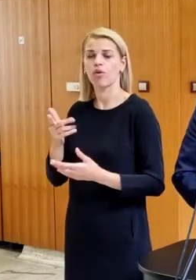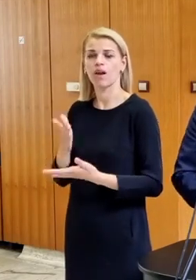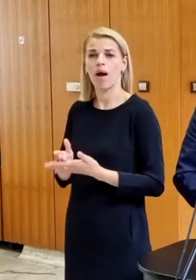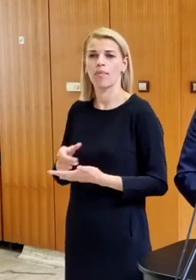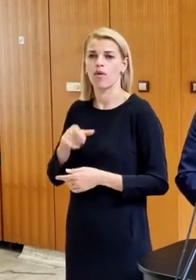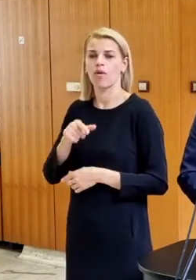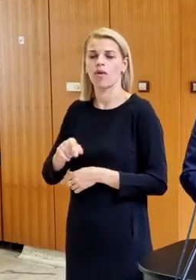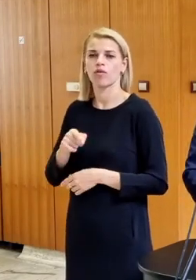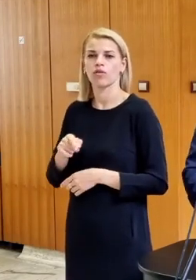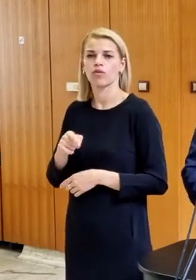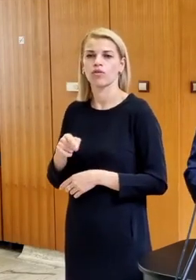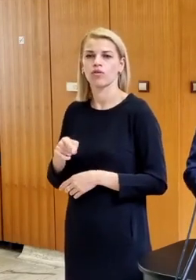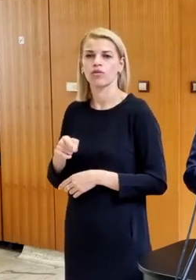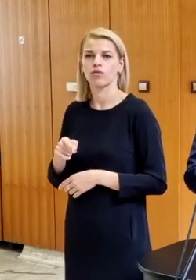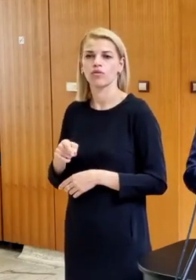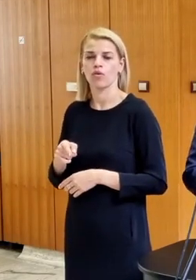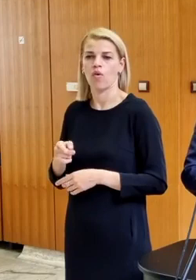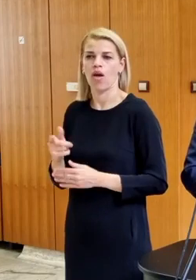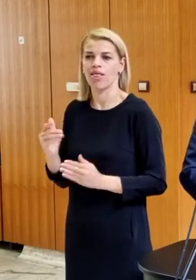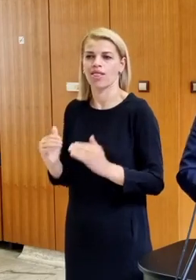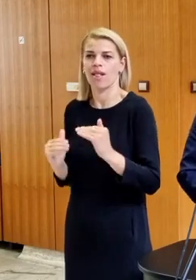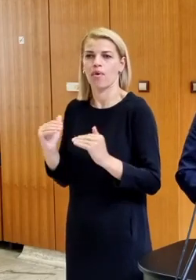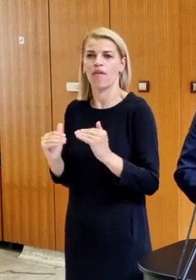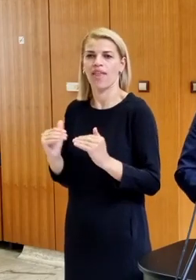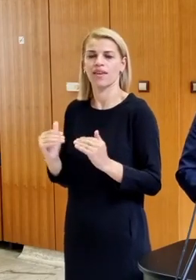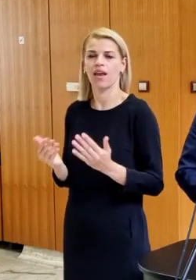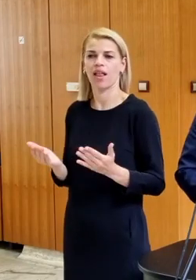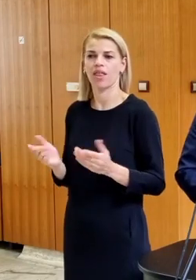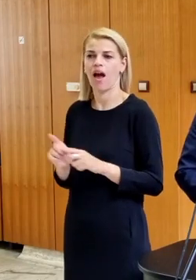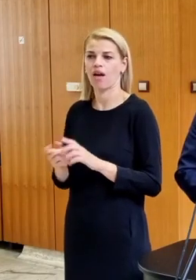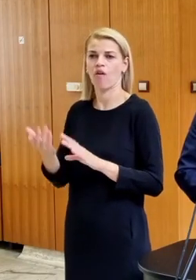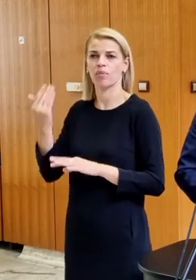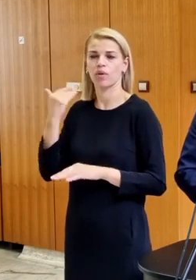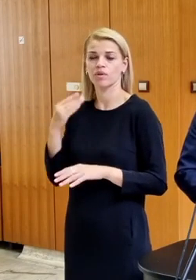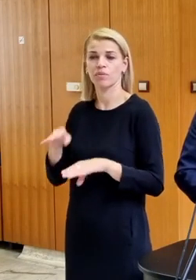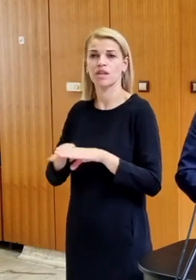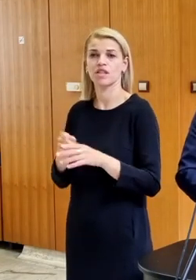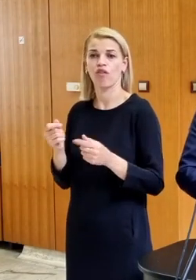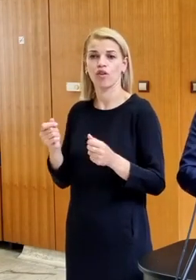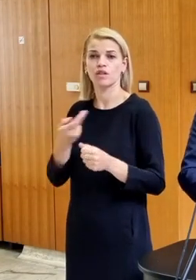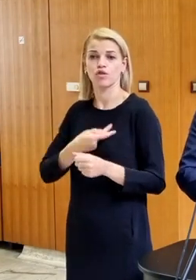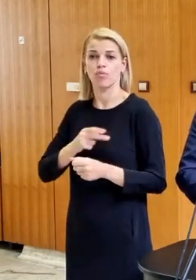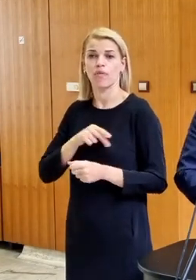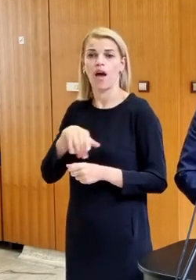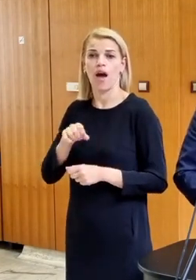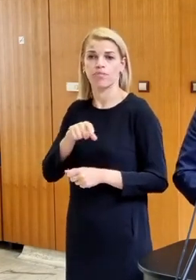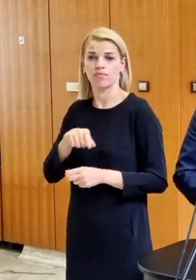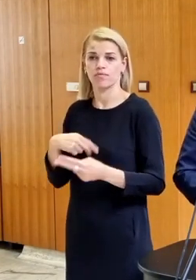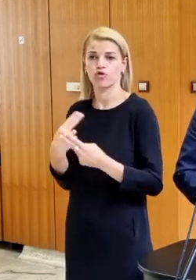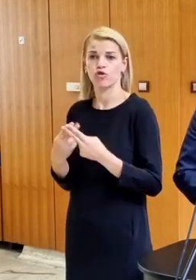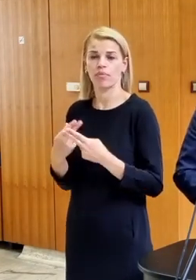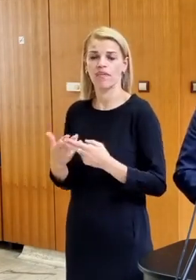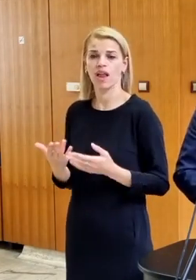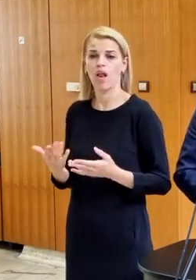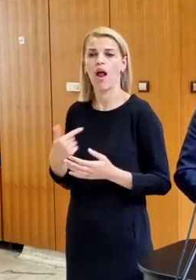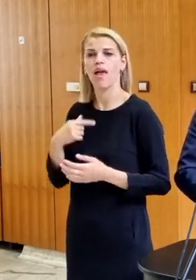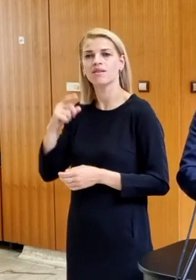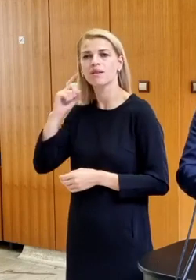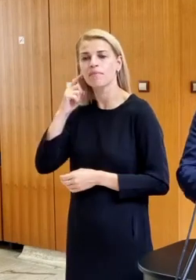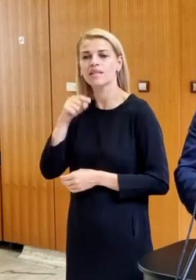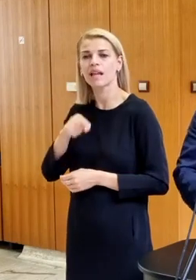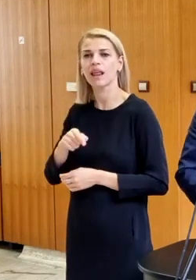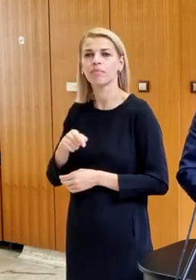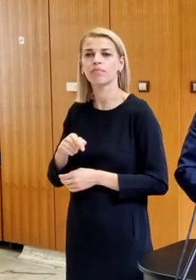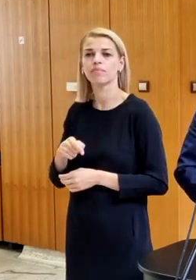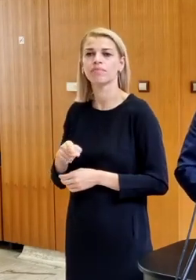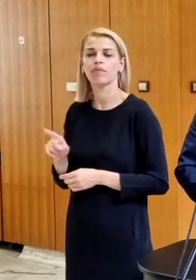to je neporovenajtené všimkoľvek v minulosti. Po druhé, ministerstvo financie zodpovedal, ale ja si myslím, že ten